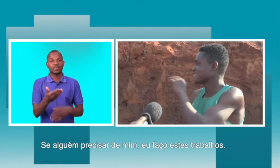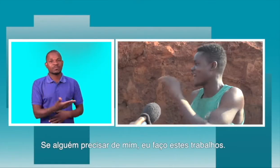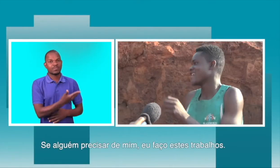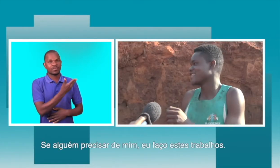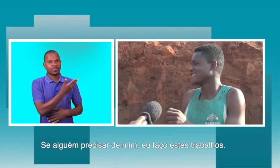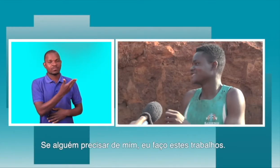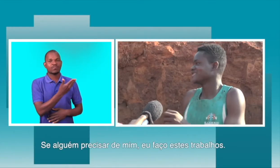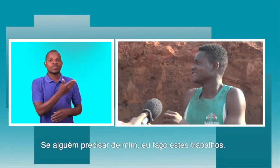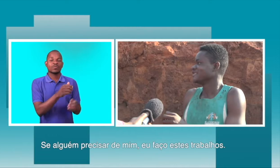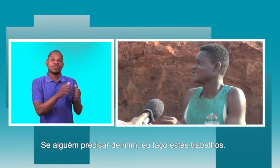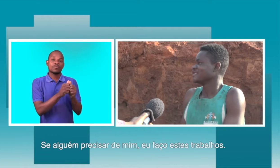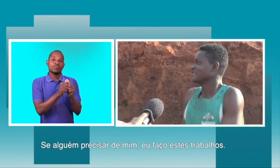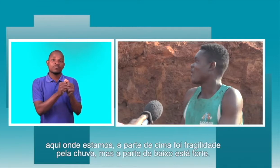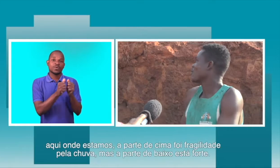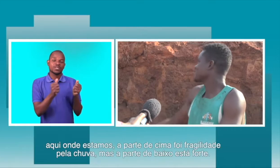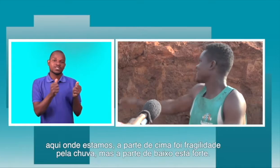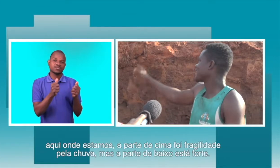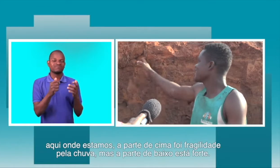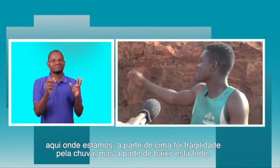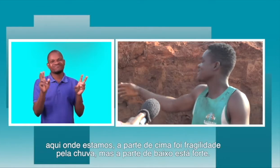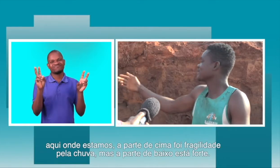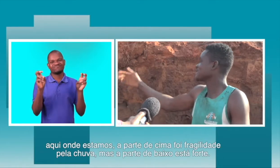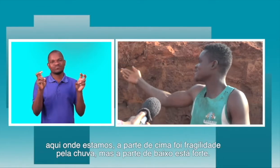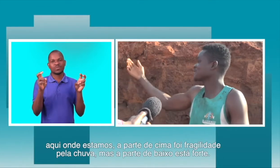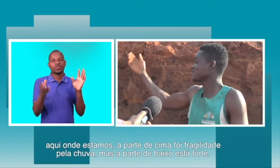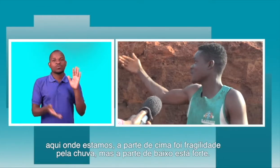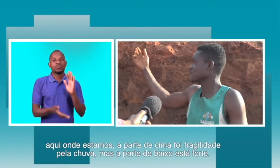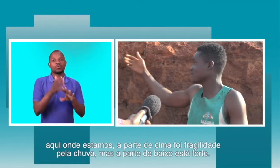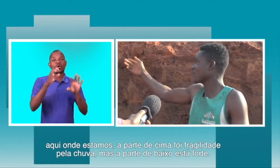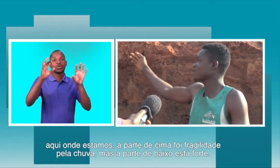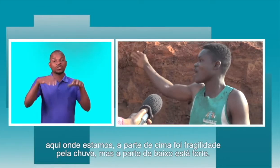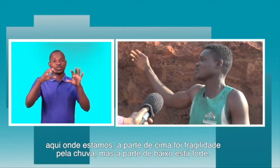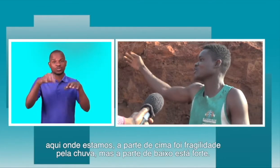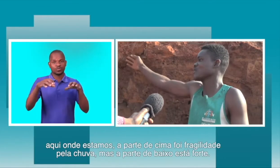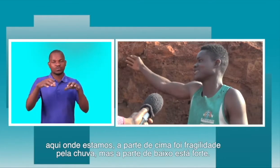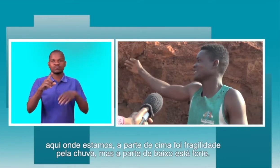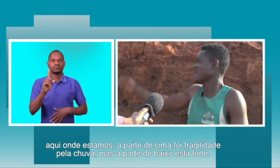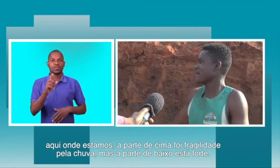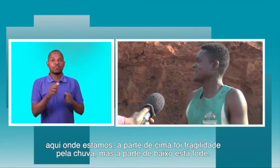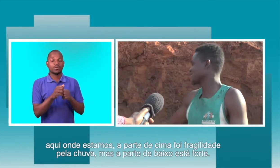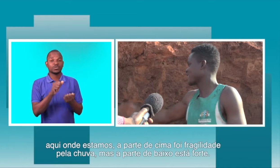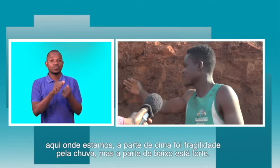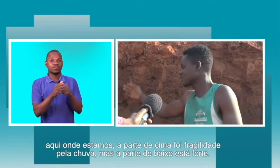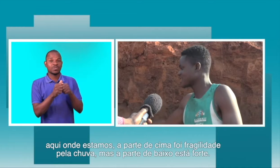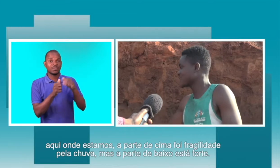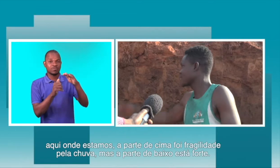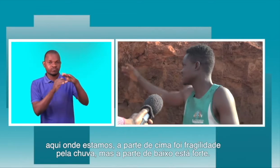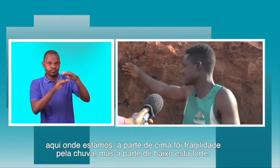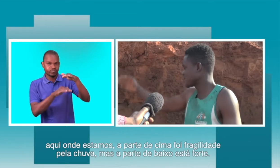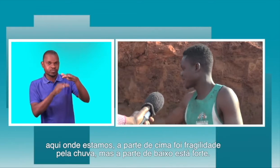que estão... Não pode ser, né? Mas vai ser com medo de chuva. Mas aqui embaixo, comecei a descer a